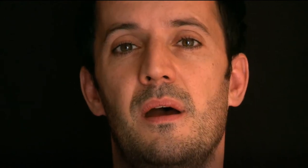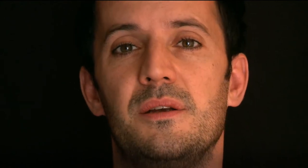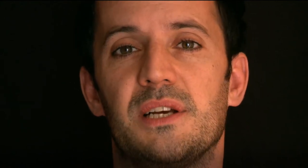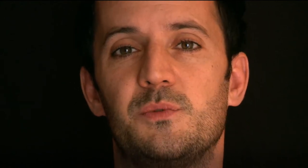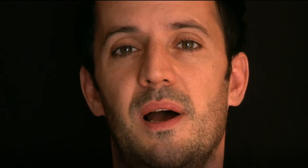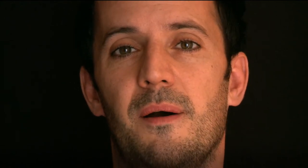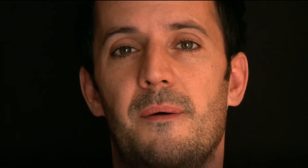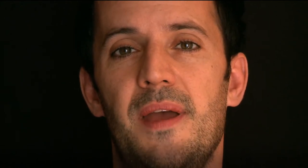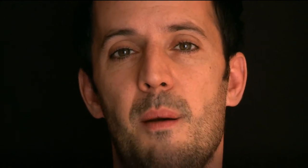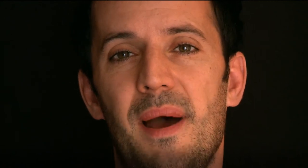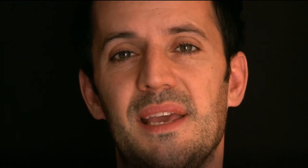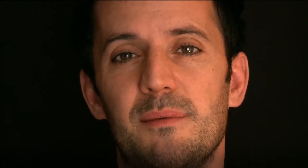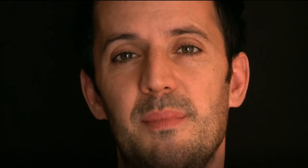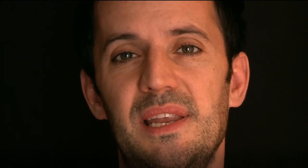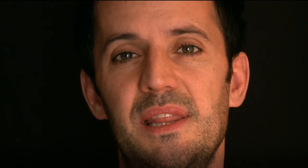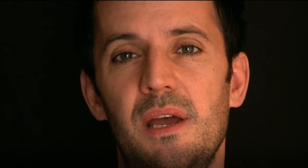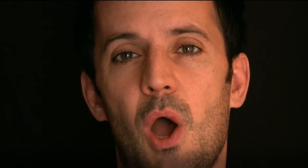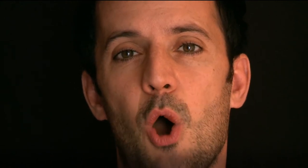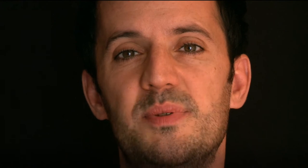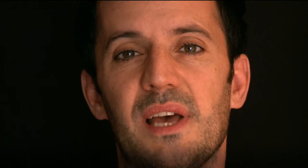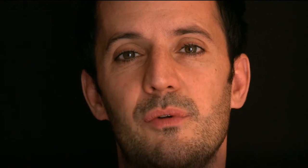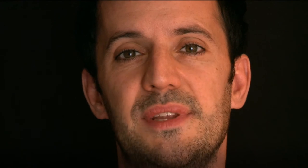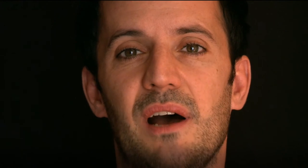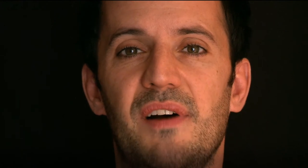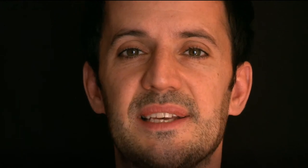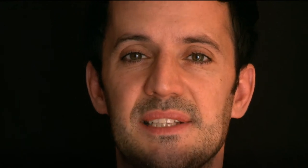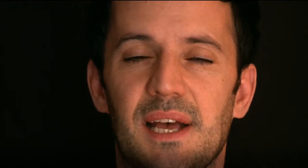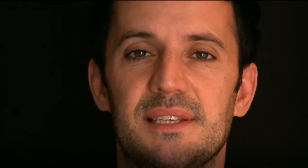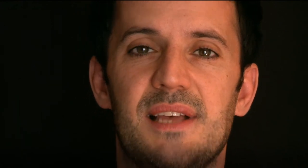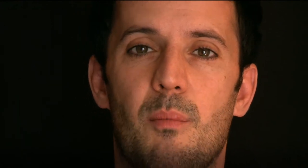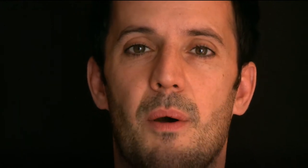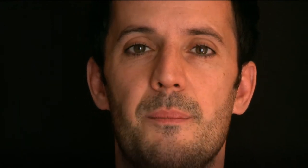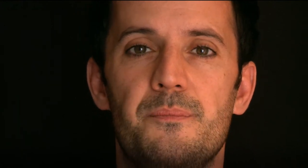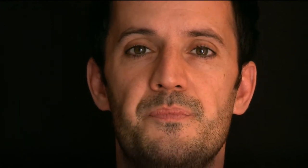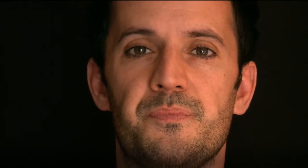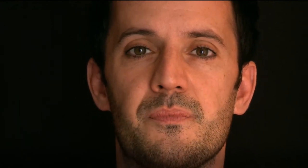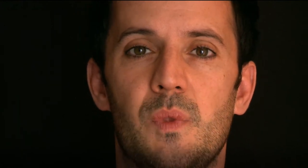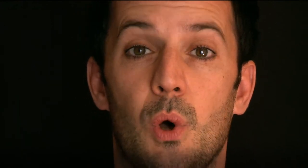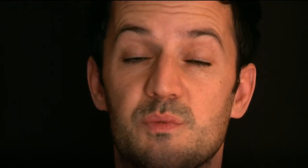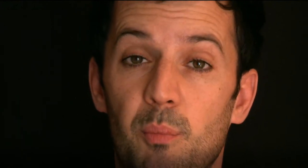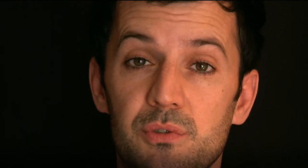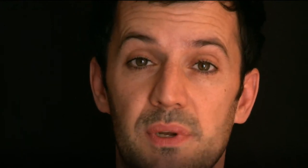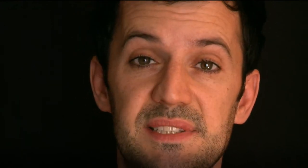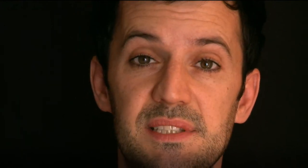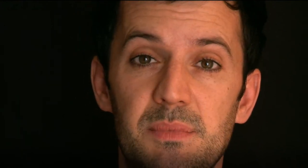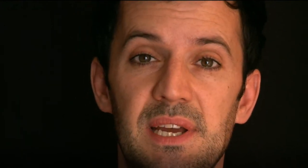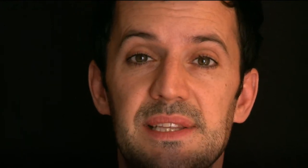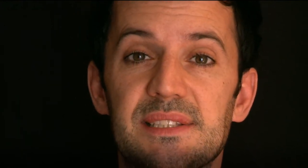Chaque soir, Malek et Mémé-Line observent le terrain vague et ses derniers arbres. En ce moment, sur les cimes, des